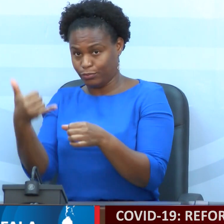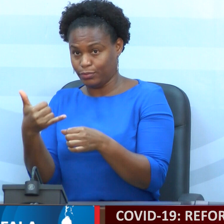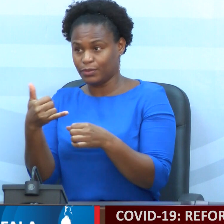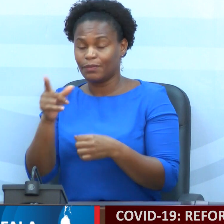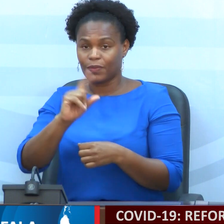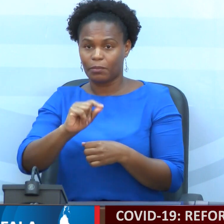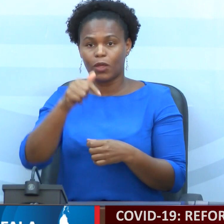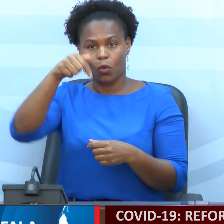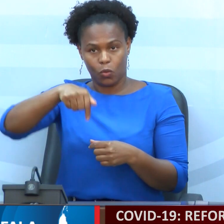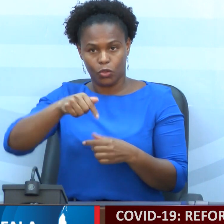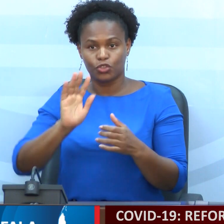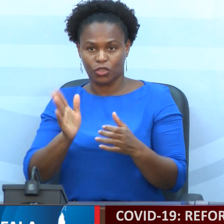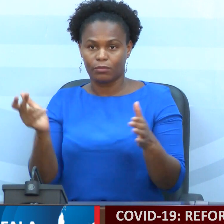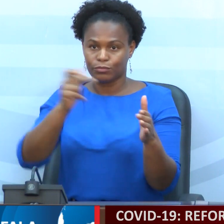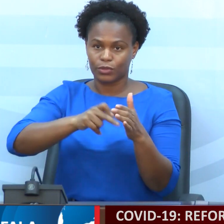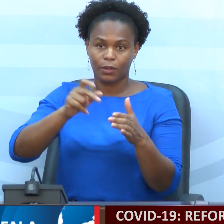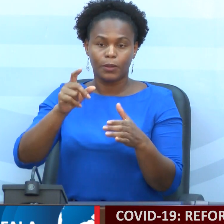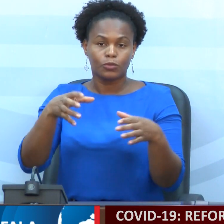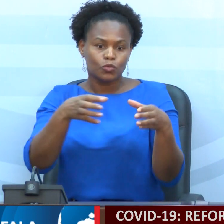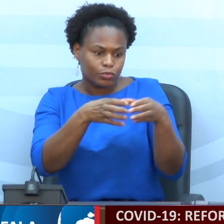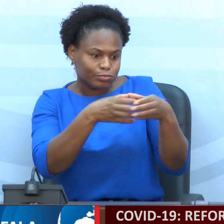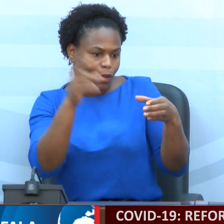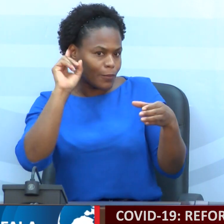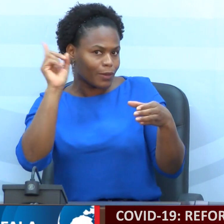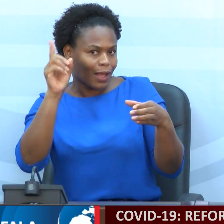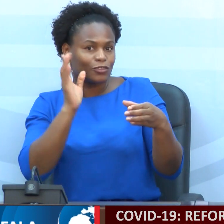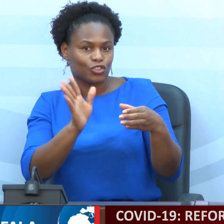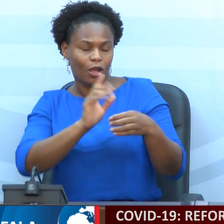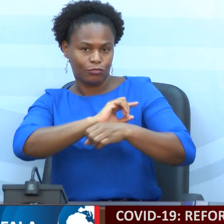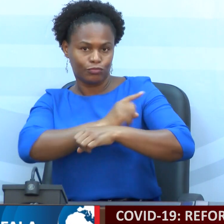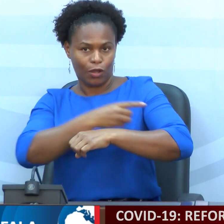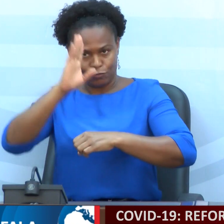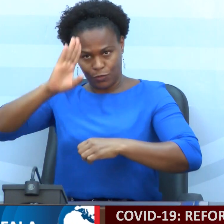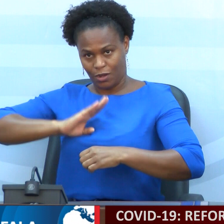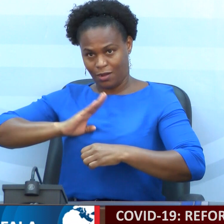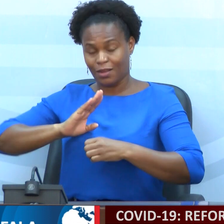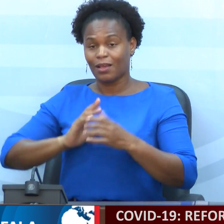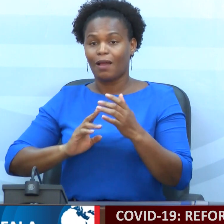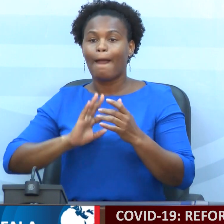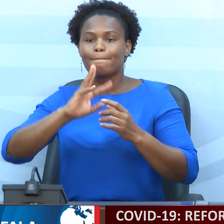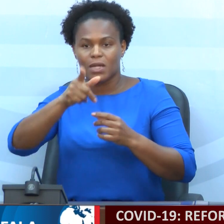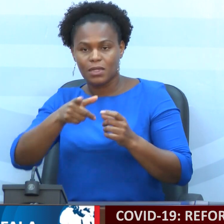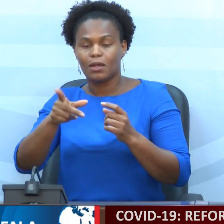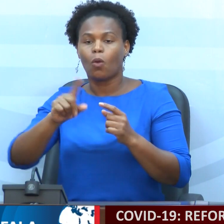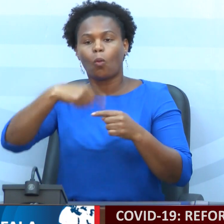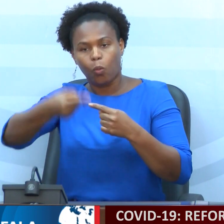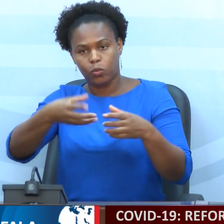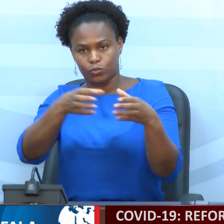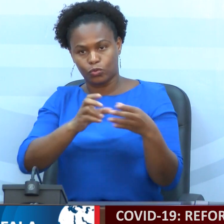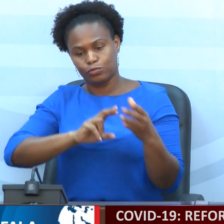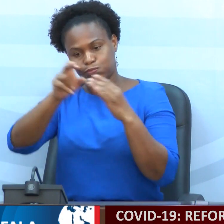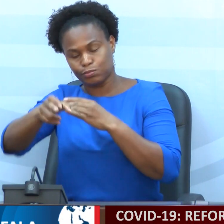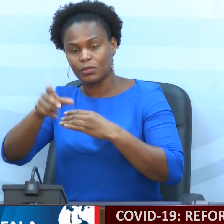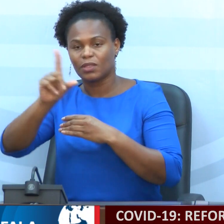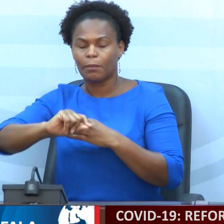Hoje chegou já um importante contingente das forças armadas, chegará amanhã mais um contingente, por